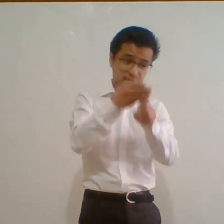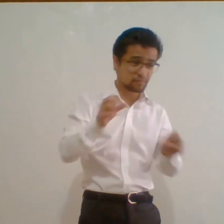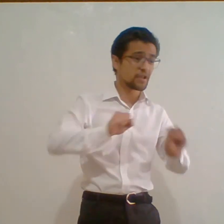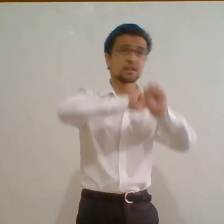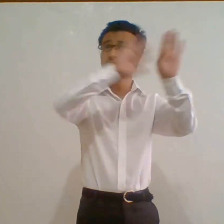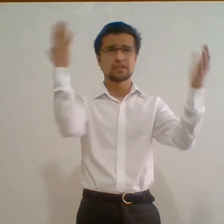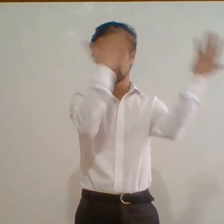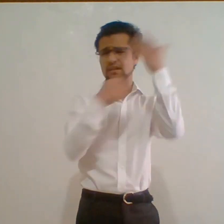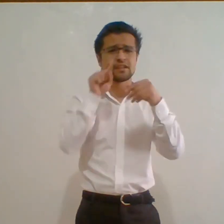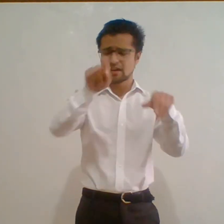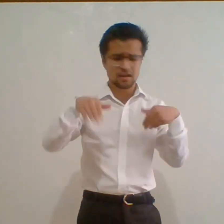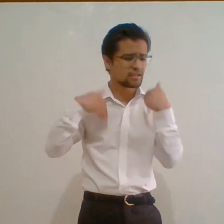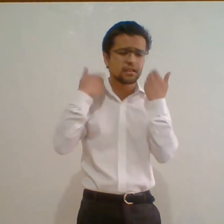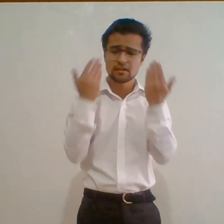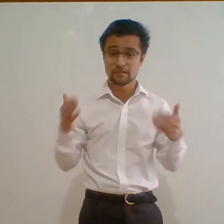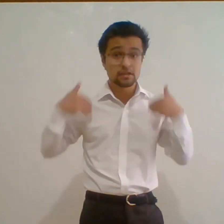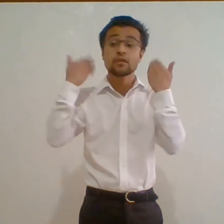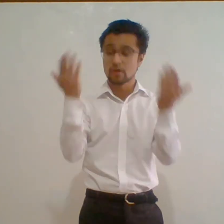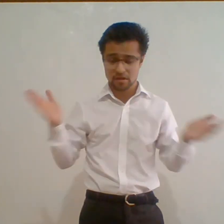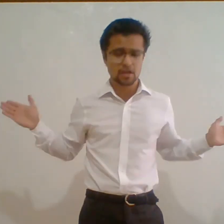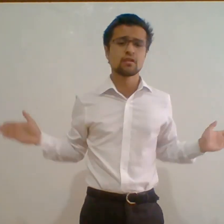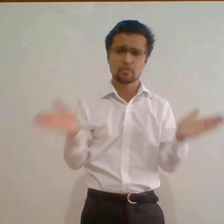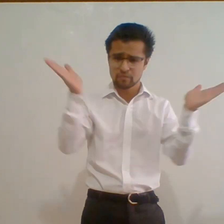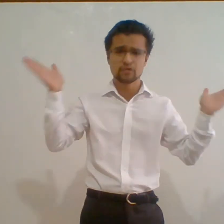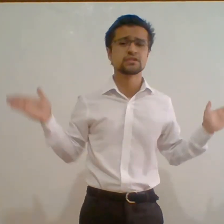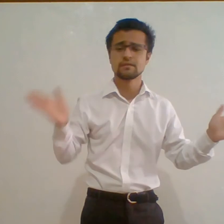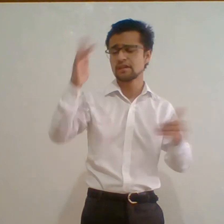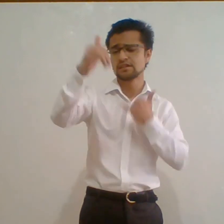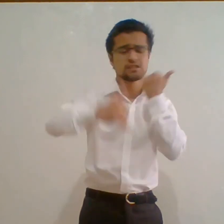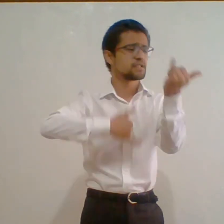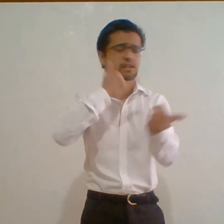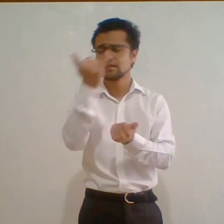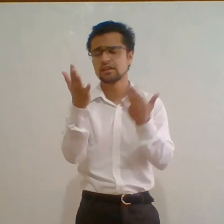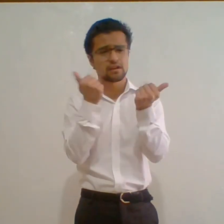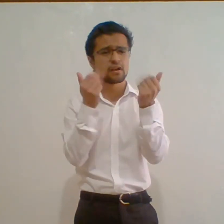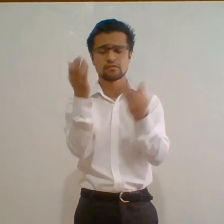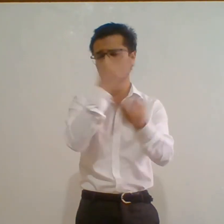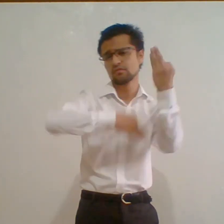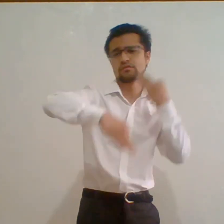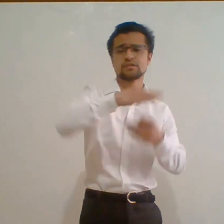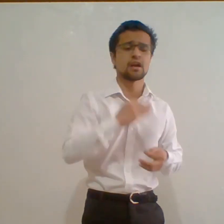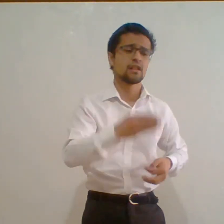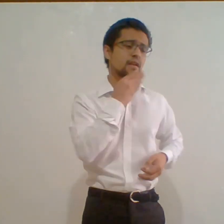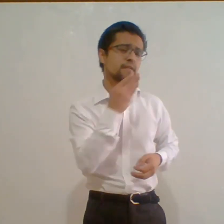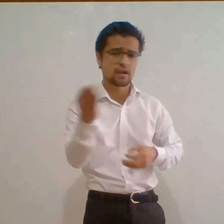pierde si quieres querer y te accedes No hay error posible, si estás cerca todo sale bien